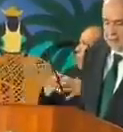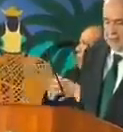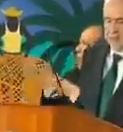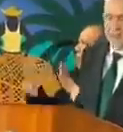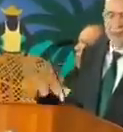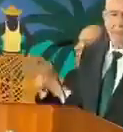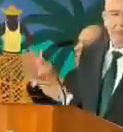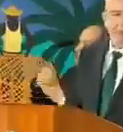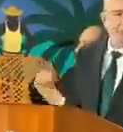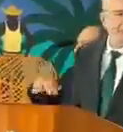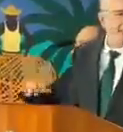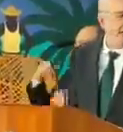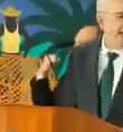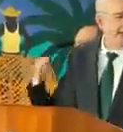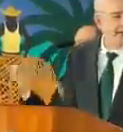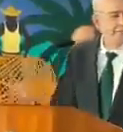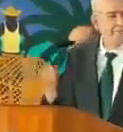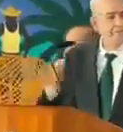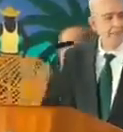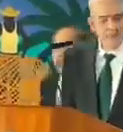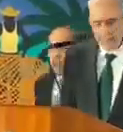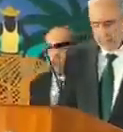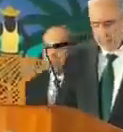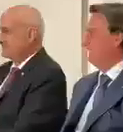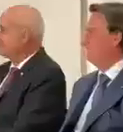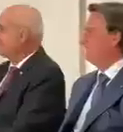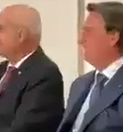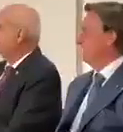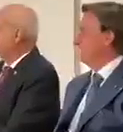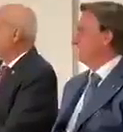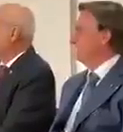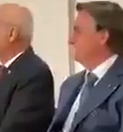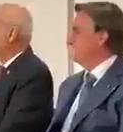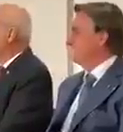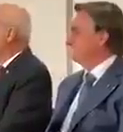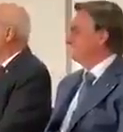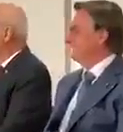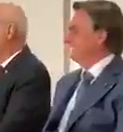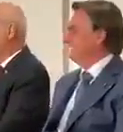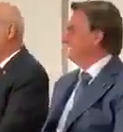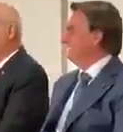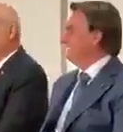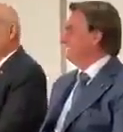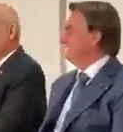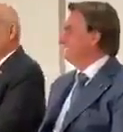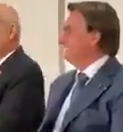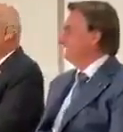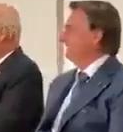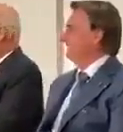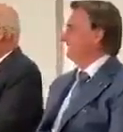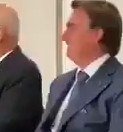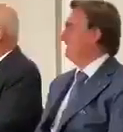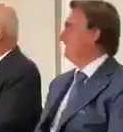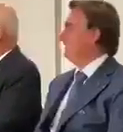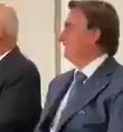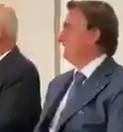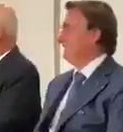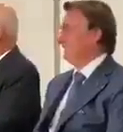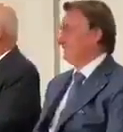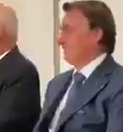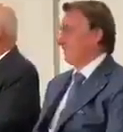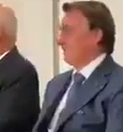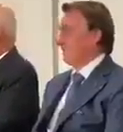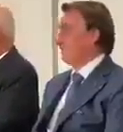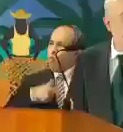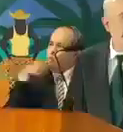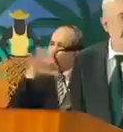Brasil. Hoje, muito bem liderada pelo presidente, que é o meu orgulho de ter como líder, que tem unido todos